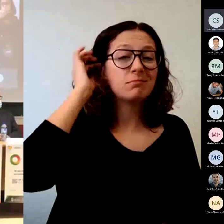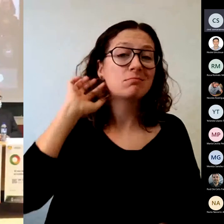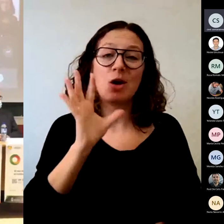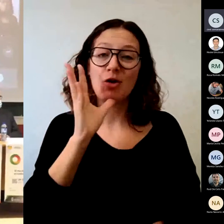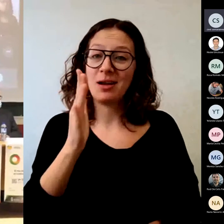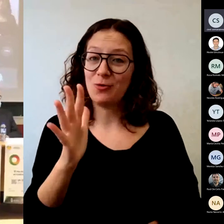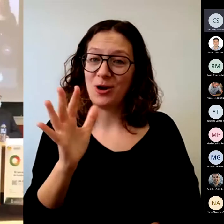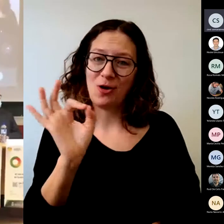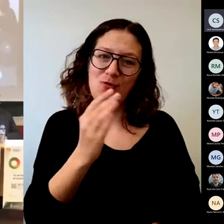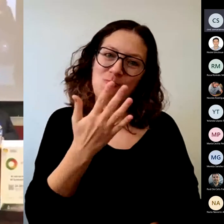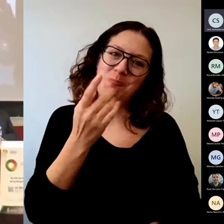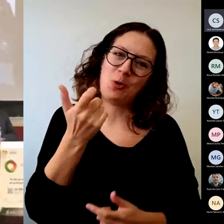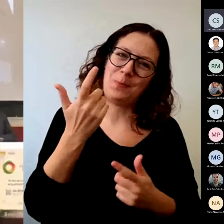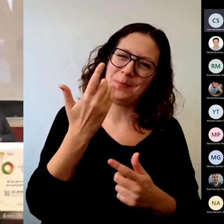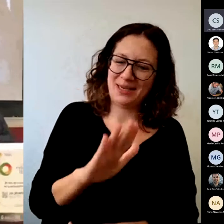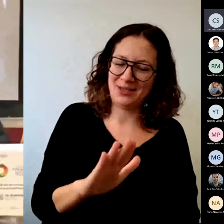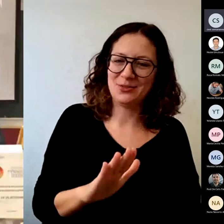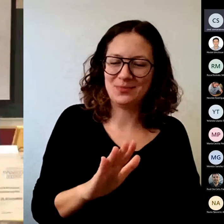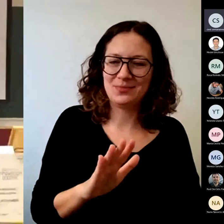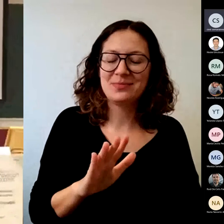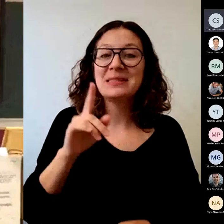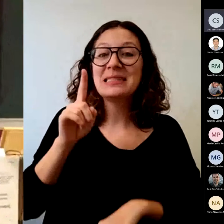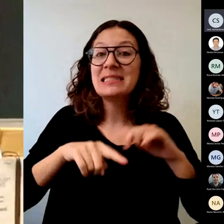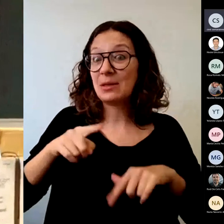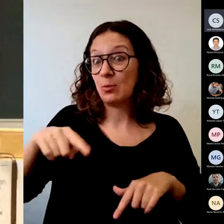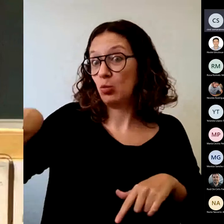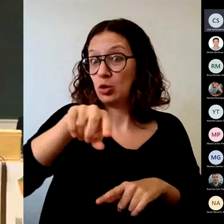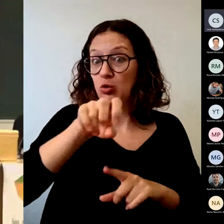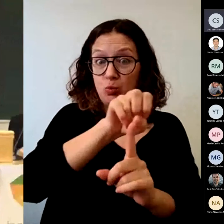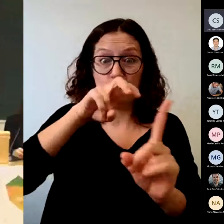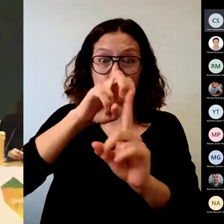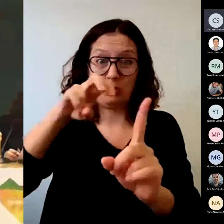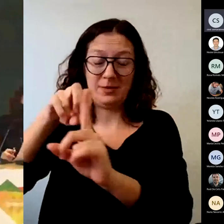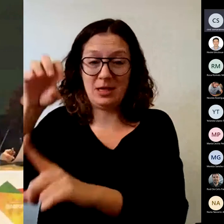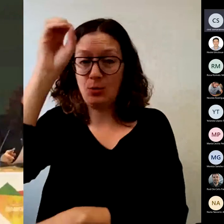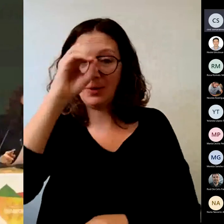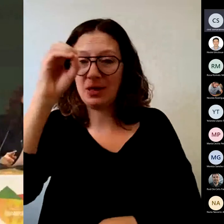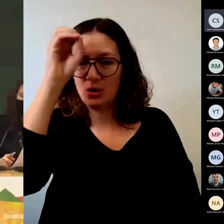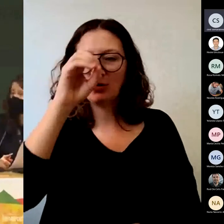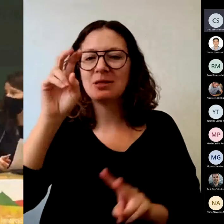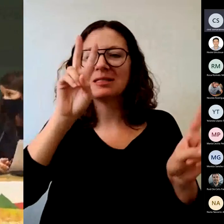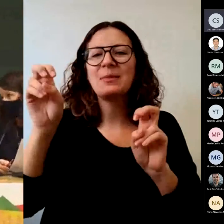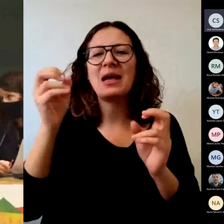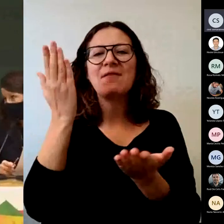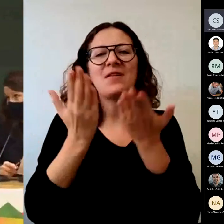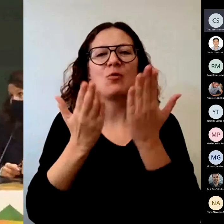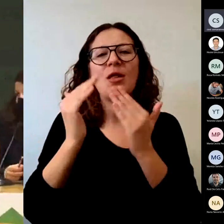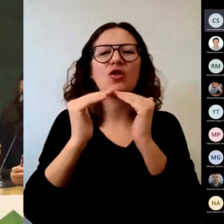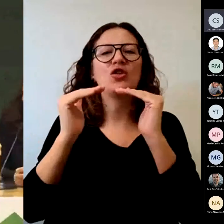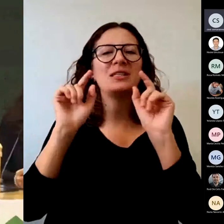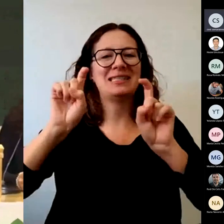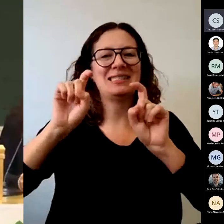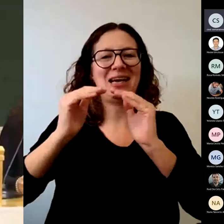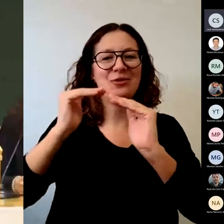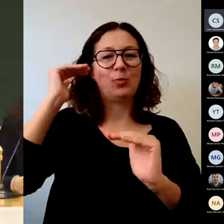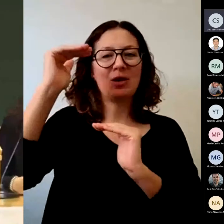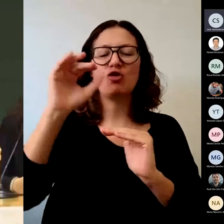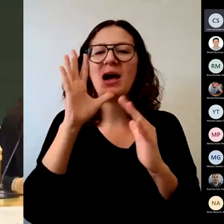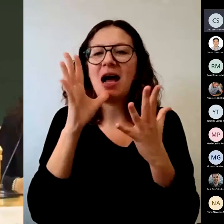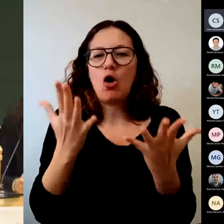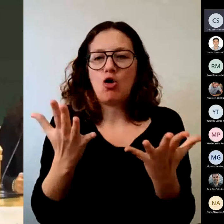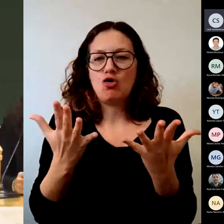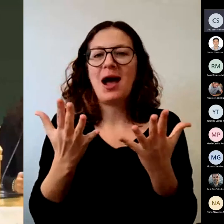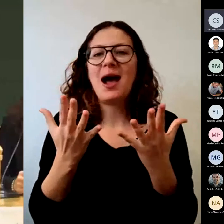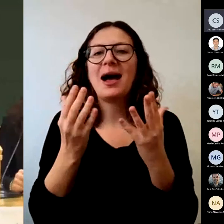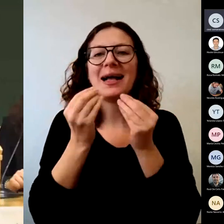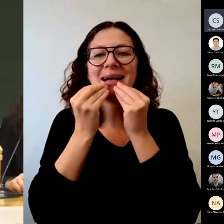según vuestro punto de vista, los puntos débiles de la evaluación en la enseñanza superior en este momento y cómo podríamos